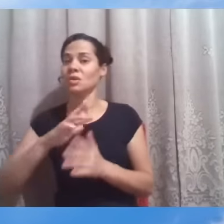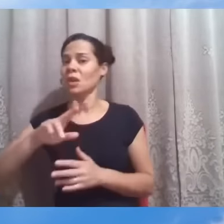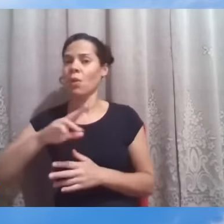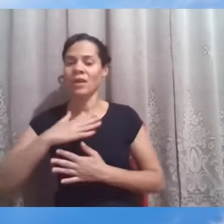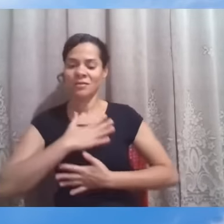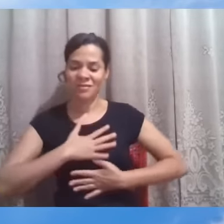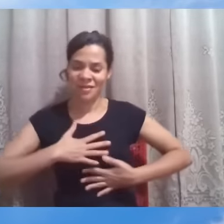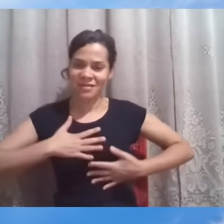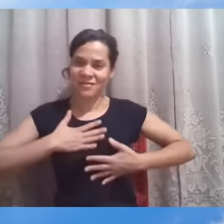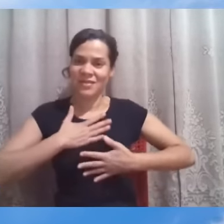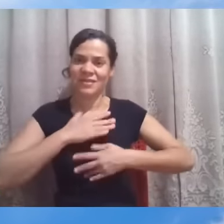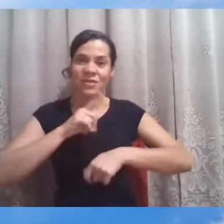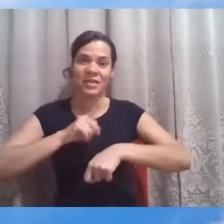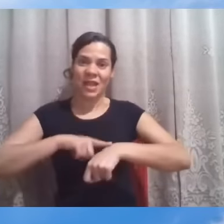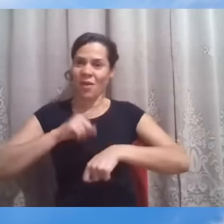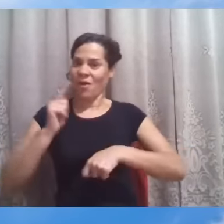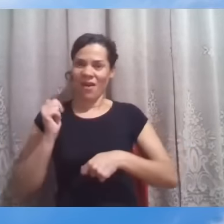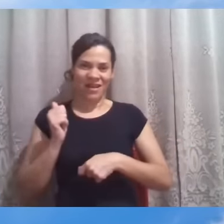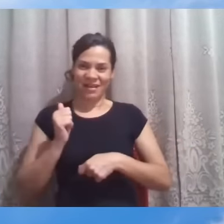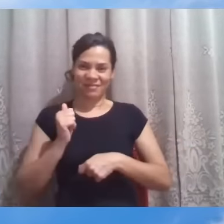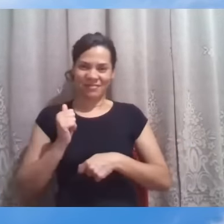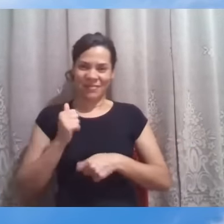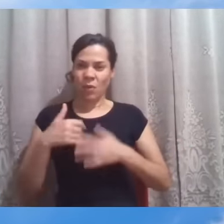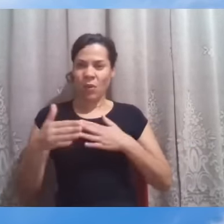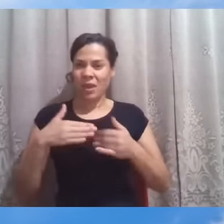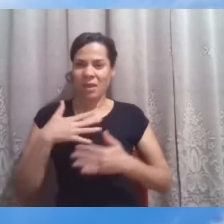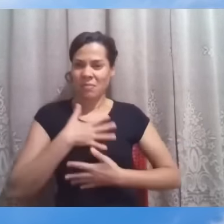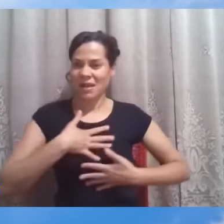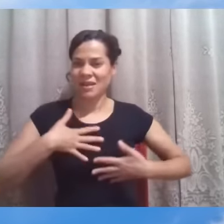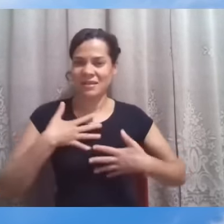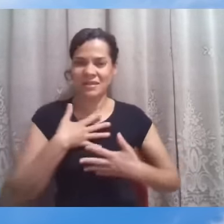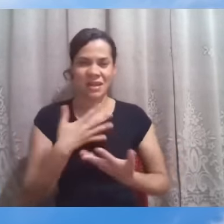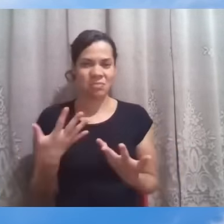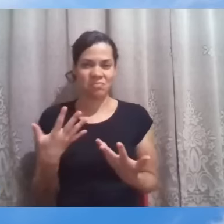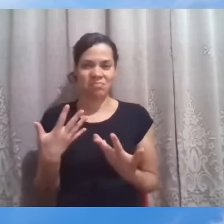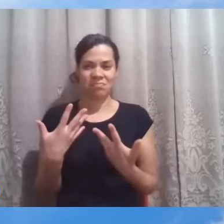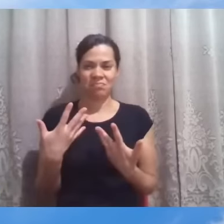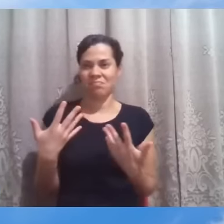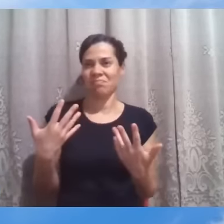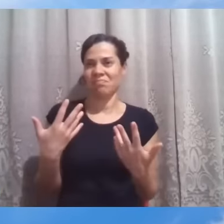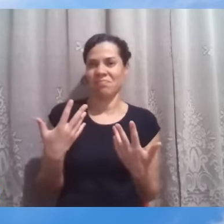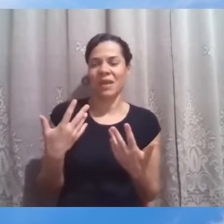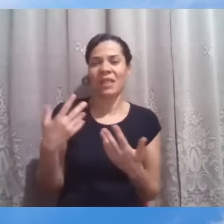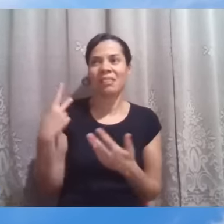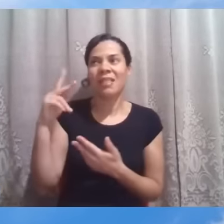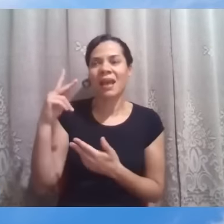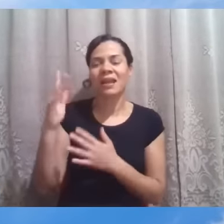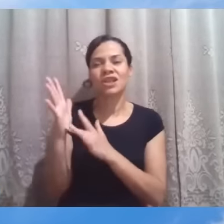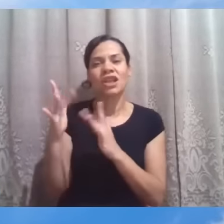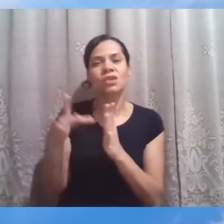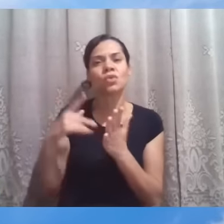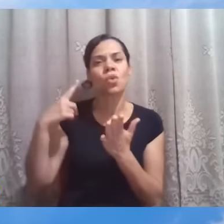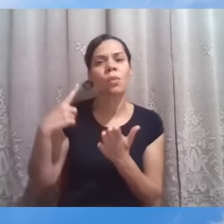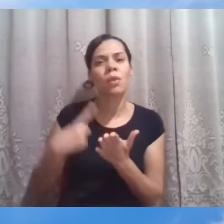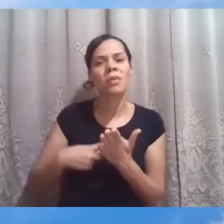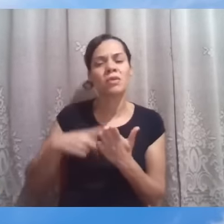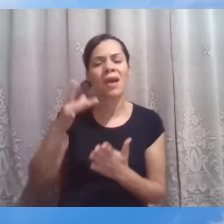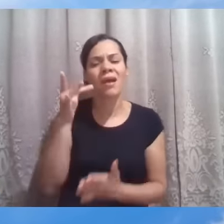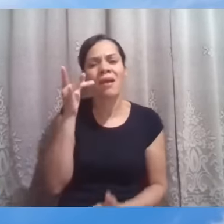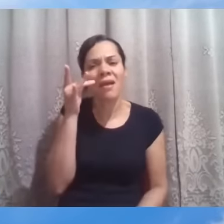não é prazer transitório, não é louro efêmero no mundo, o compromisso dele conosco é felicidade real,